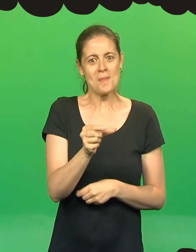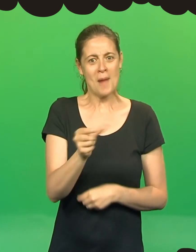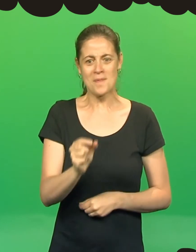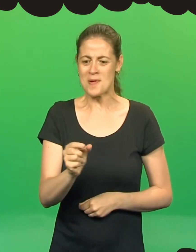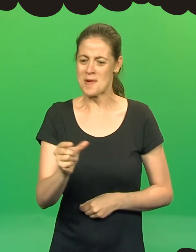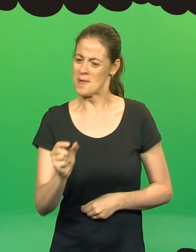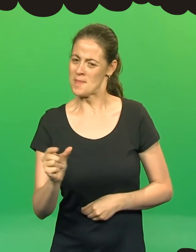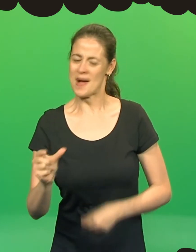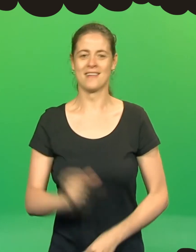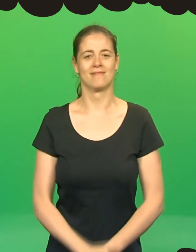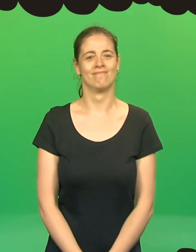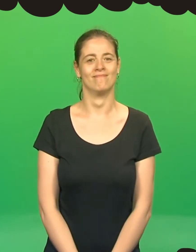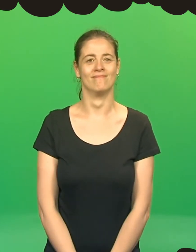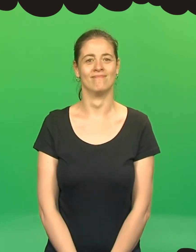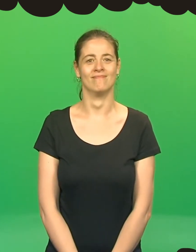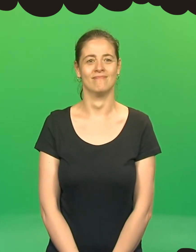E começaram a crescer.